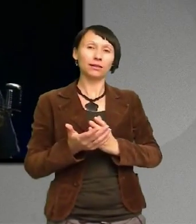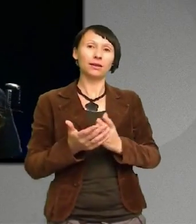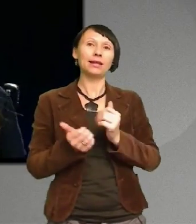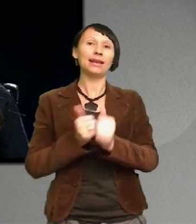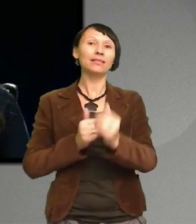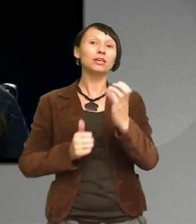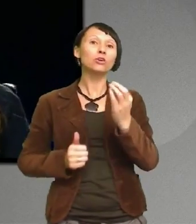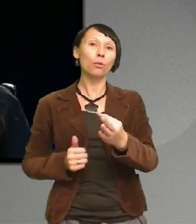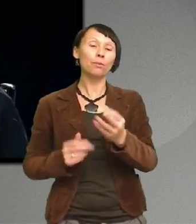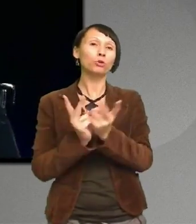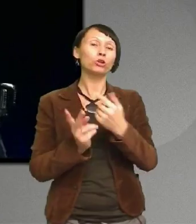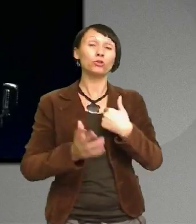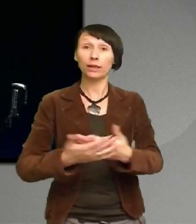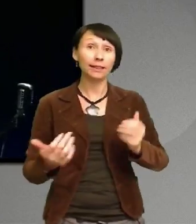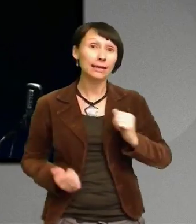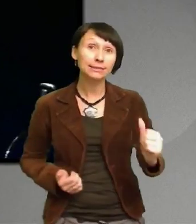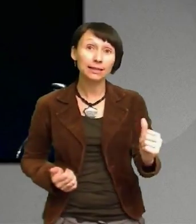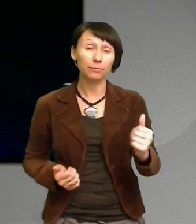projektledare Utan vi var två personer vid varje ledarroll